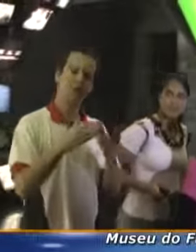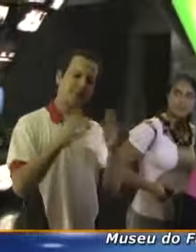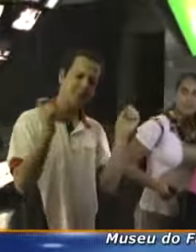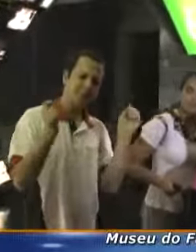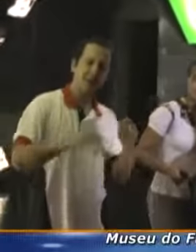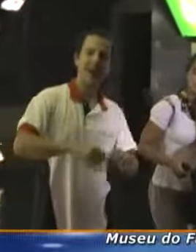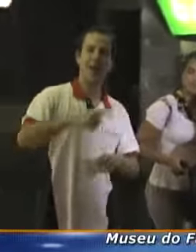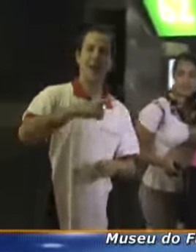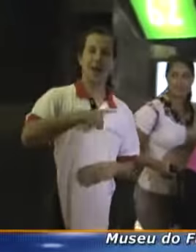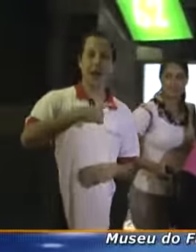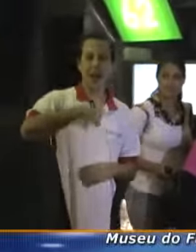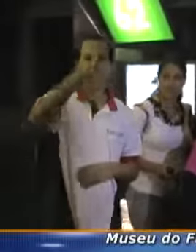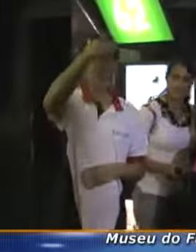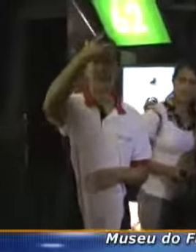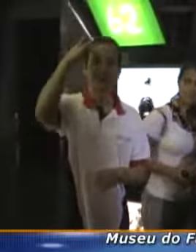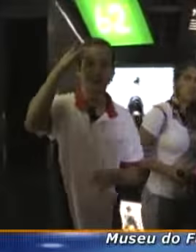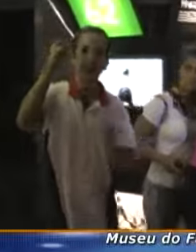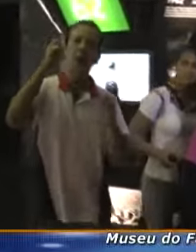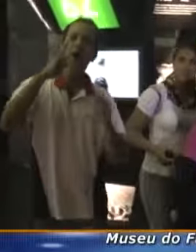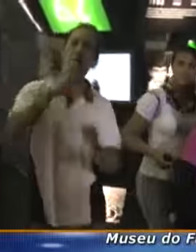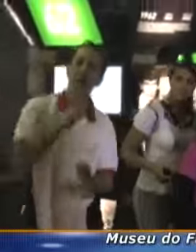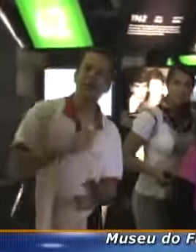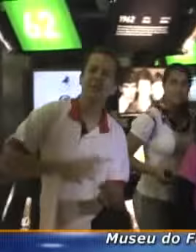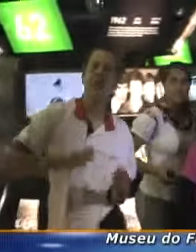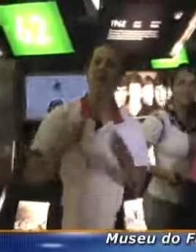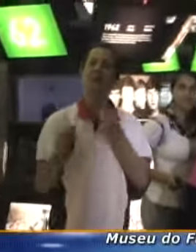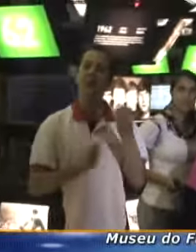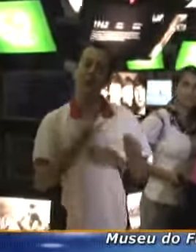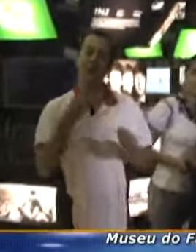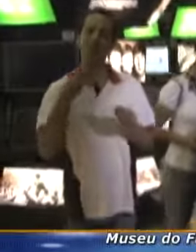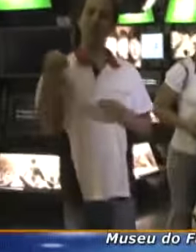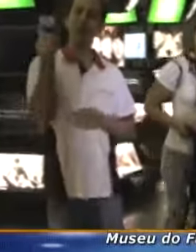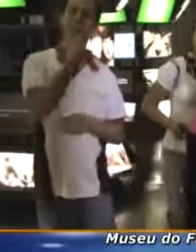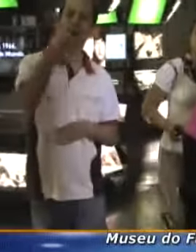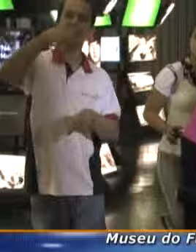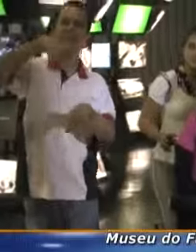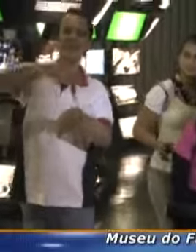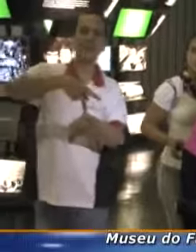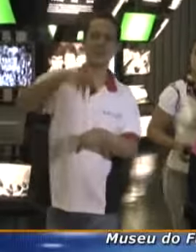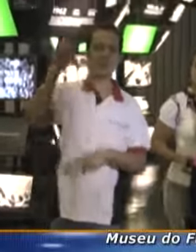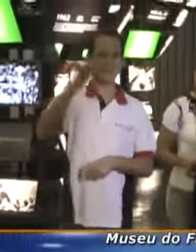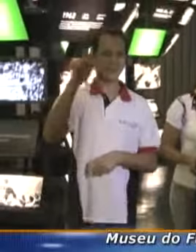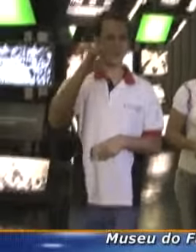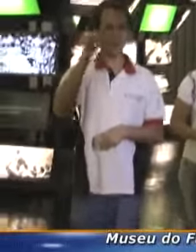diversidade humana, para todo mundo conhecer um pouco mais do nosso Brasil.